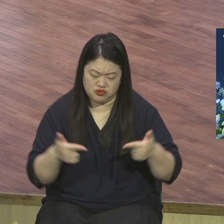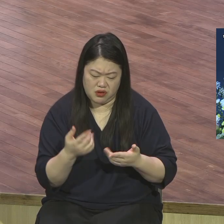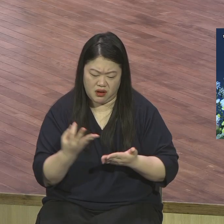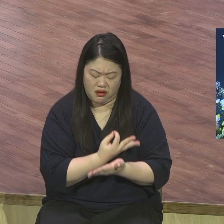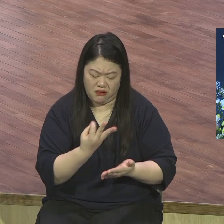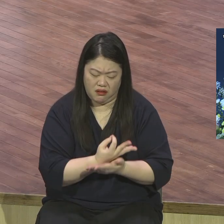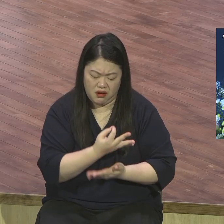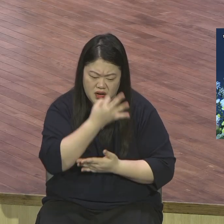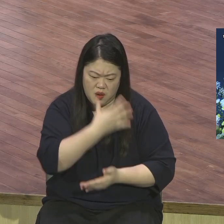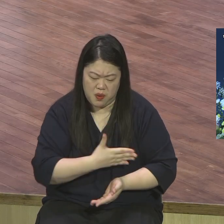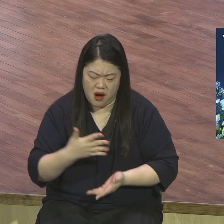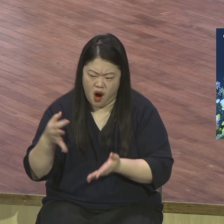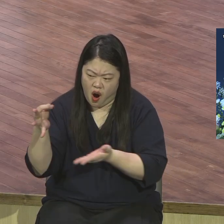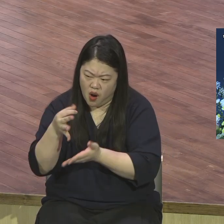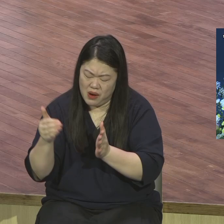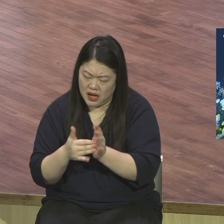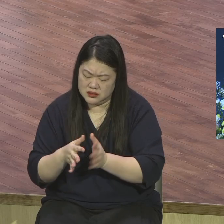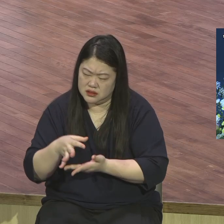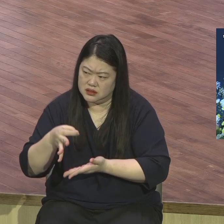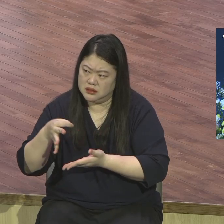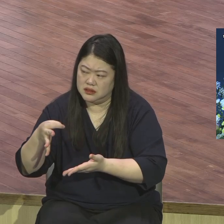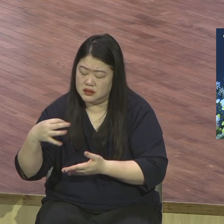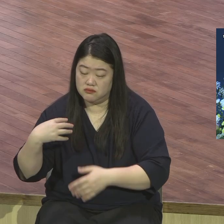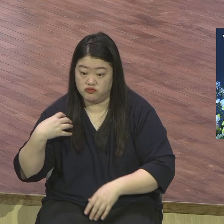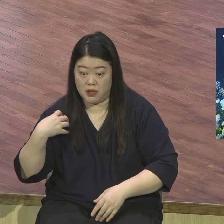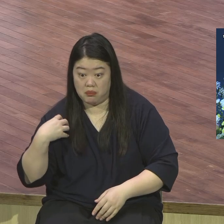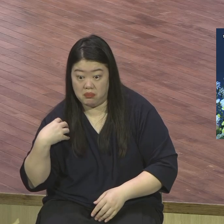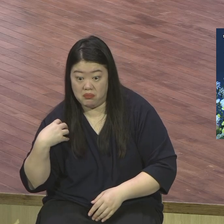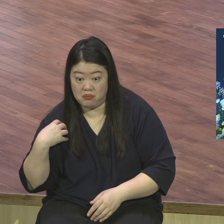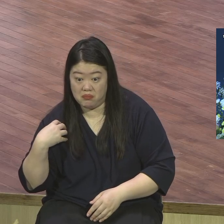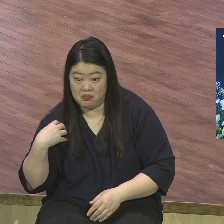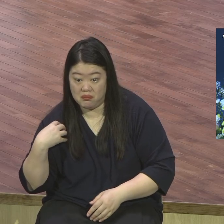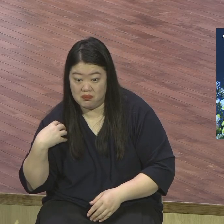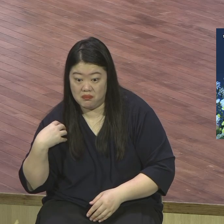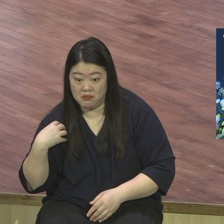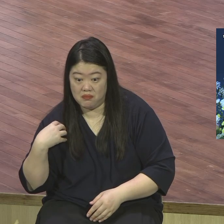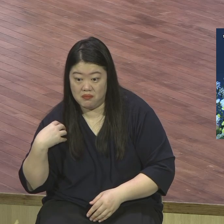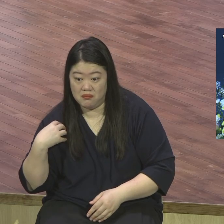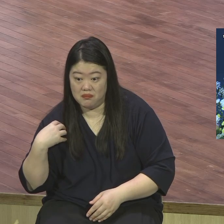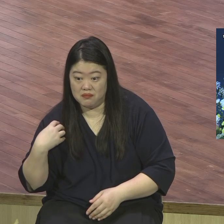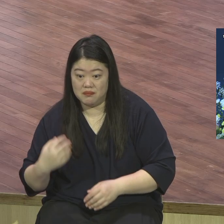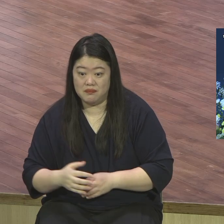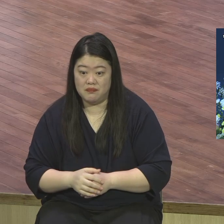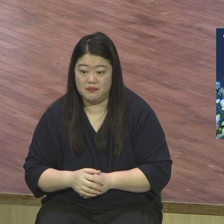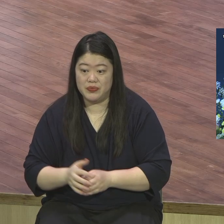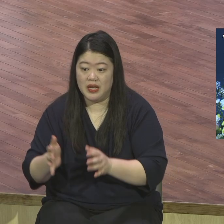오직 하나님의 나라 확장에 내 인생의 방향을 맞추고 도전해야 한다